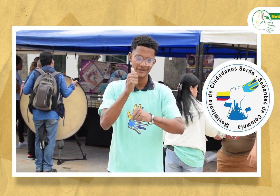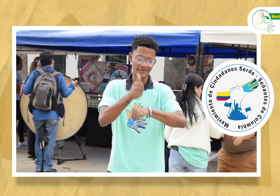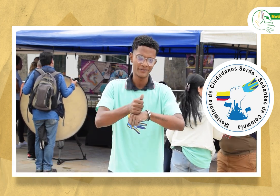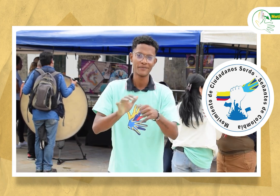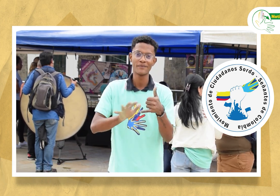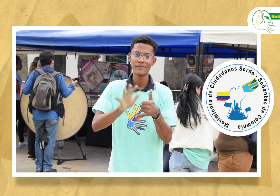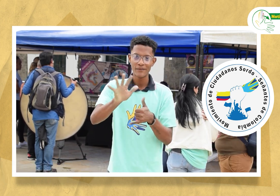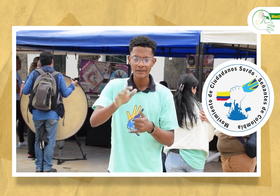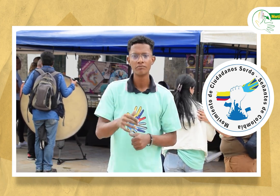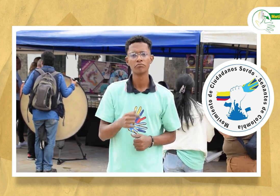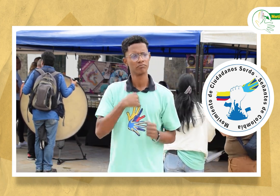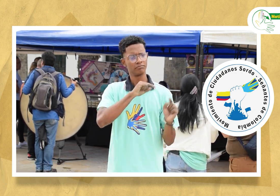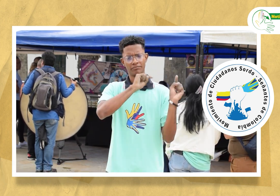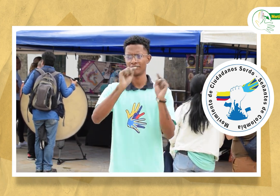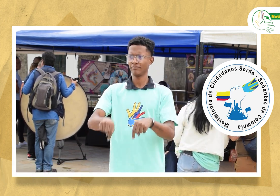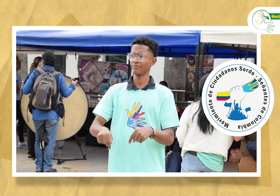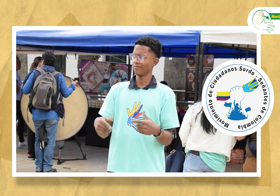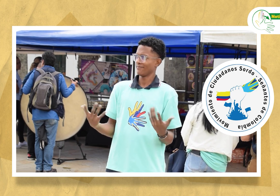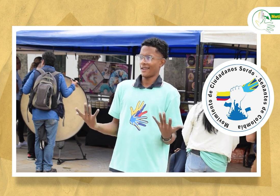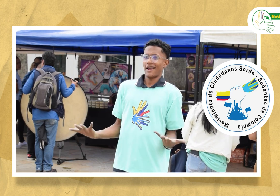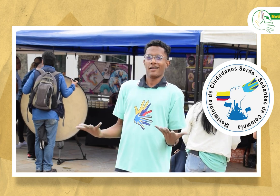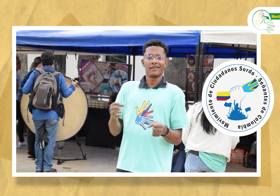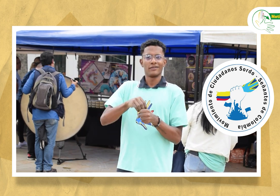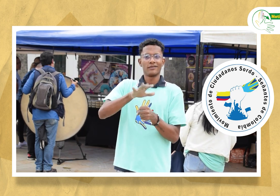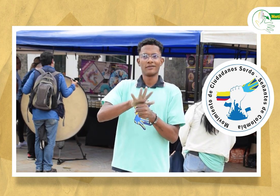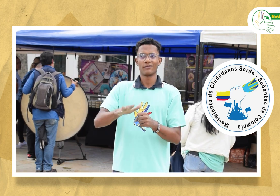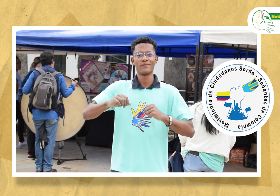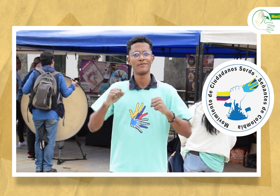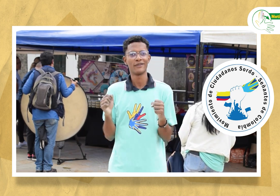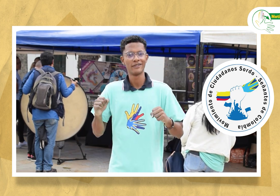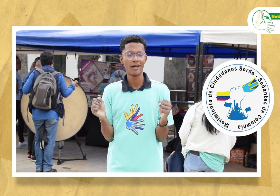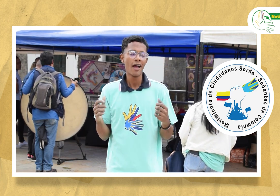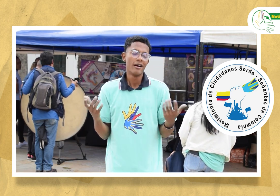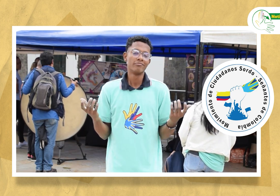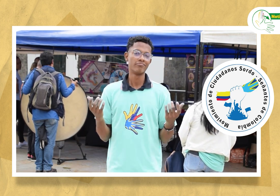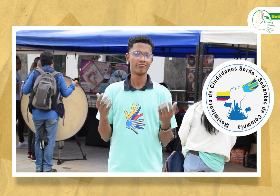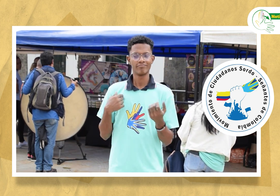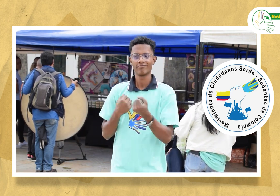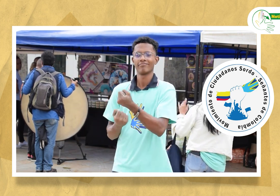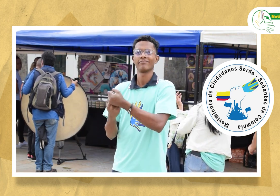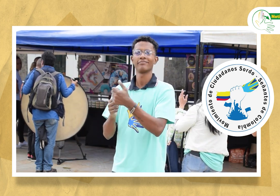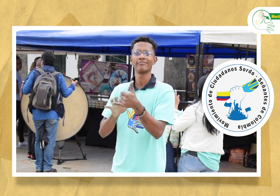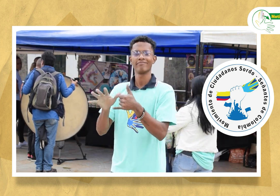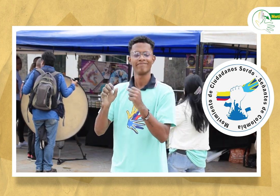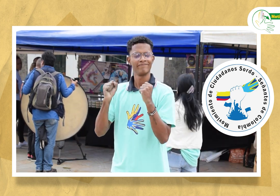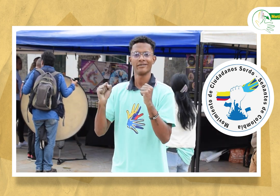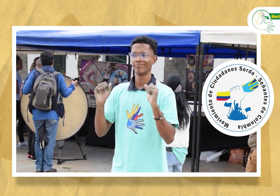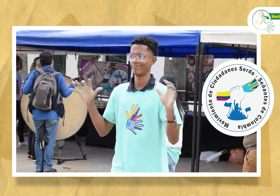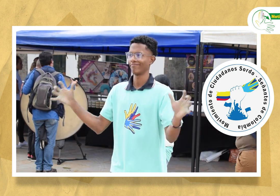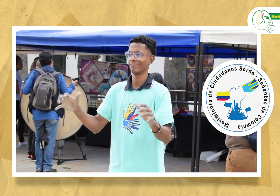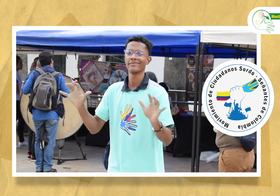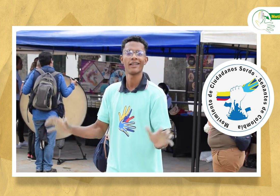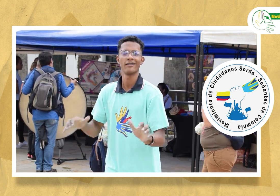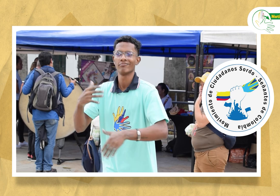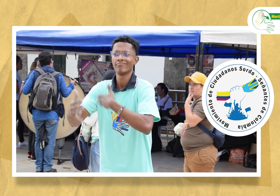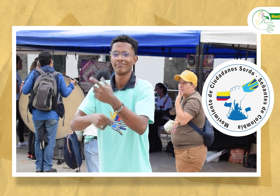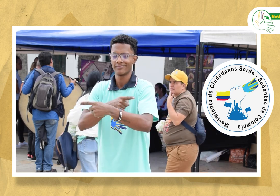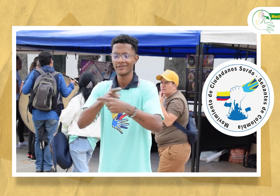Ciudadanos Sordoseñantes de Colombia y estamos aquí en Bogotá para participar de las actividades de la Semana Internacional de las Personas